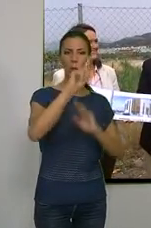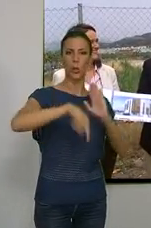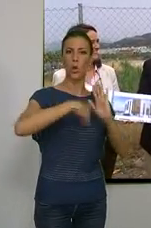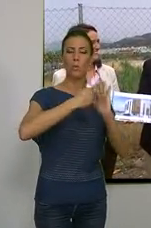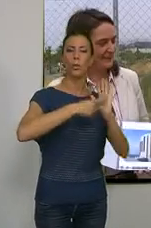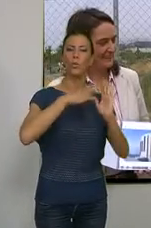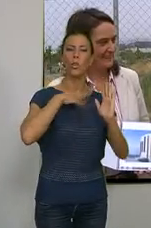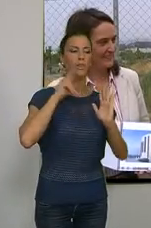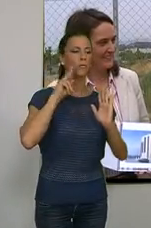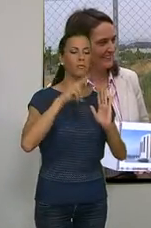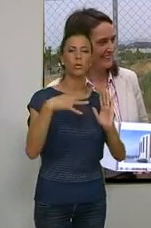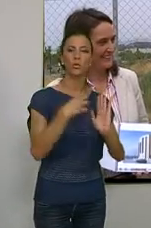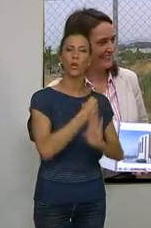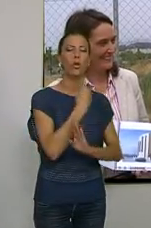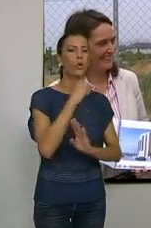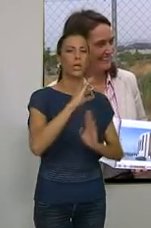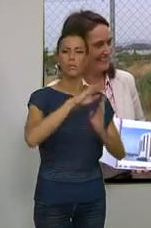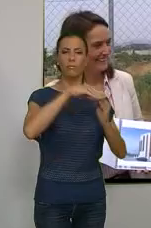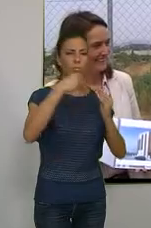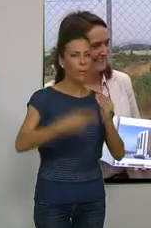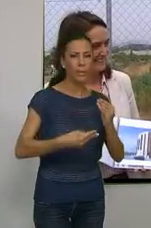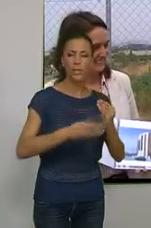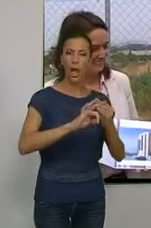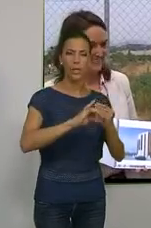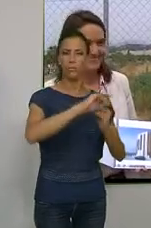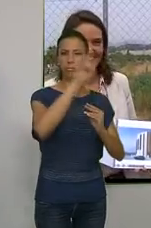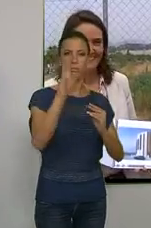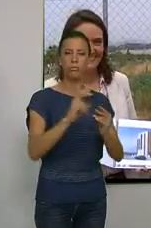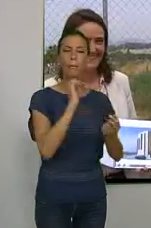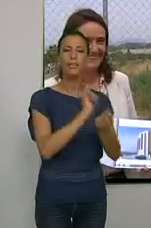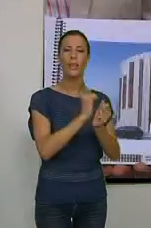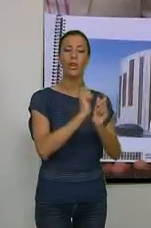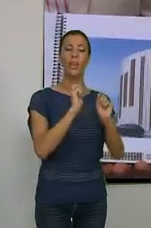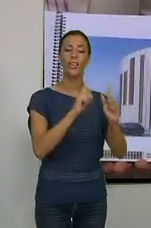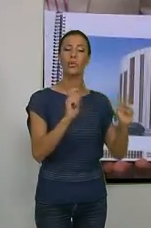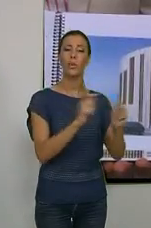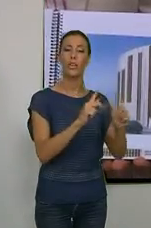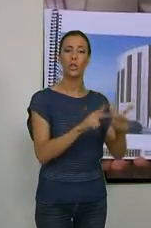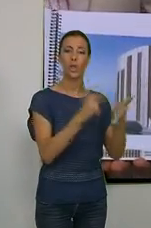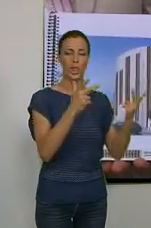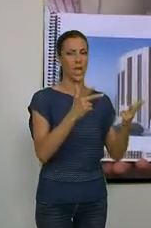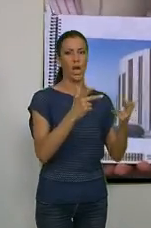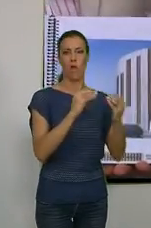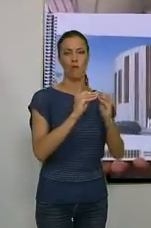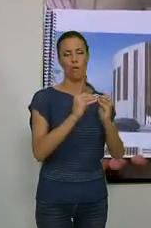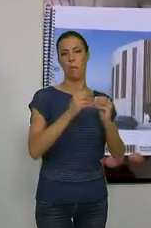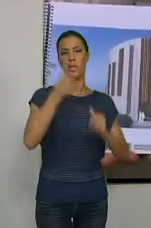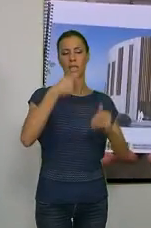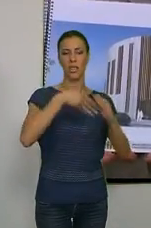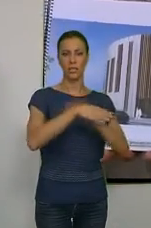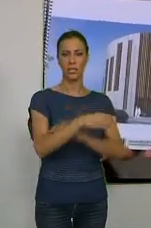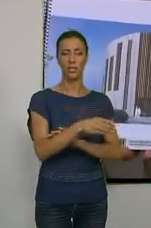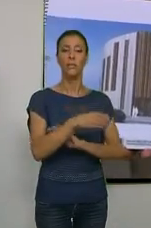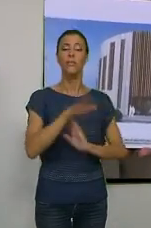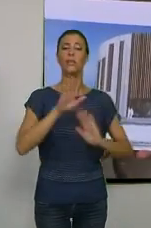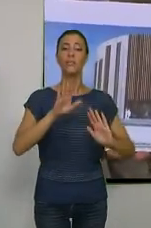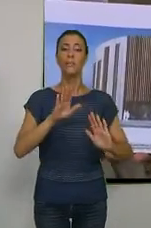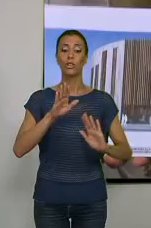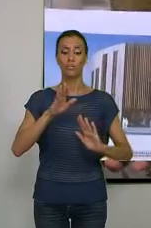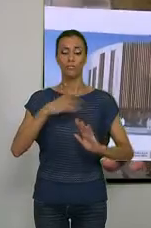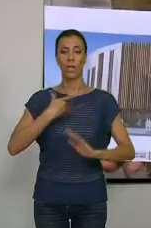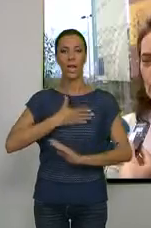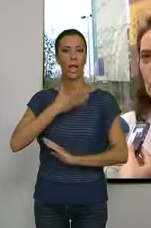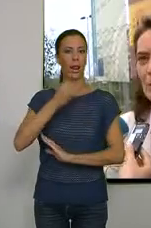en la que podrán encontrar toda la cartera de prestaciones que brinda la seguridad social de manera accesible. La primera edil